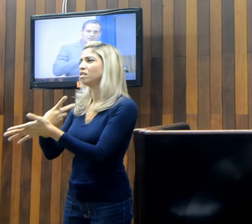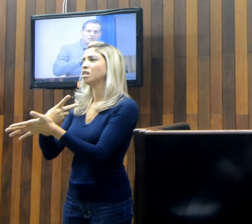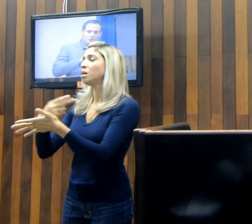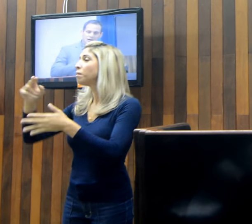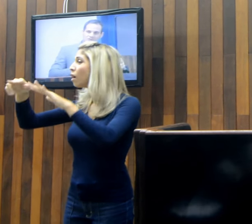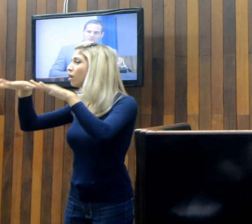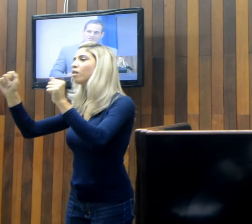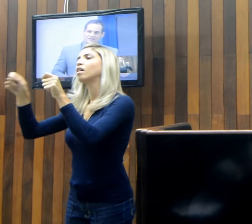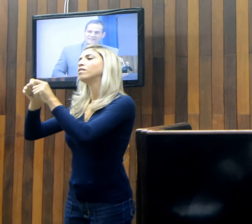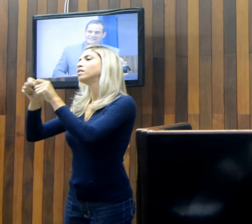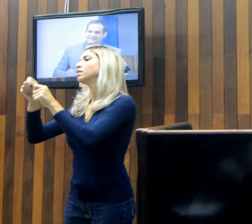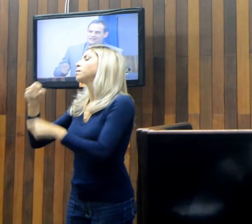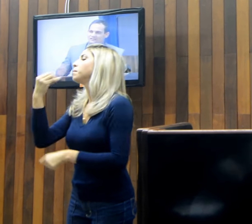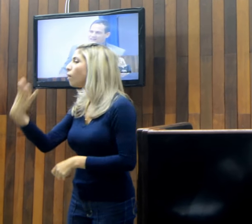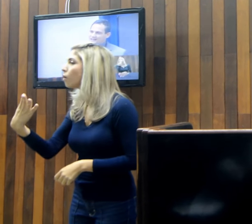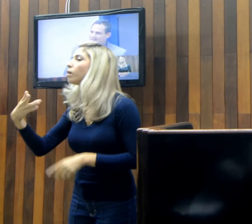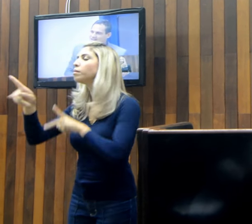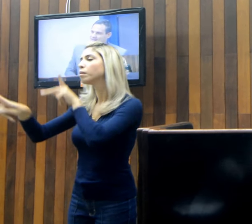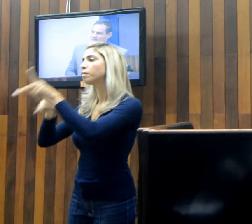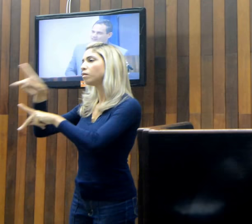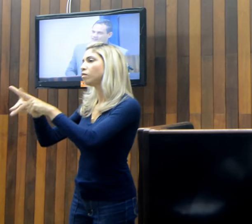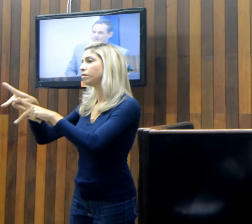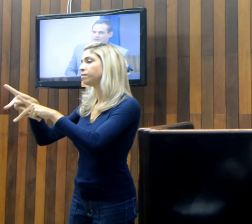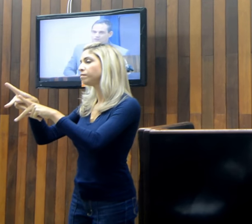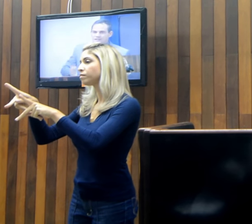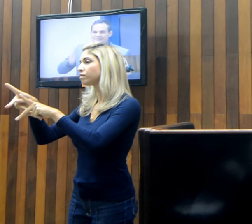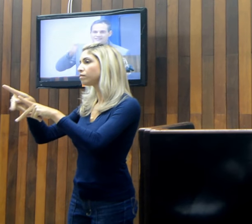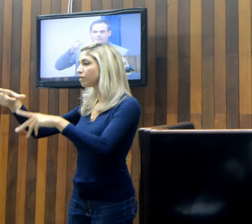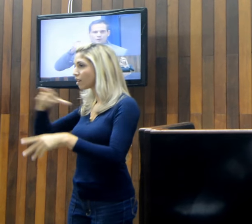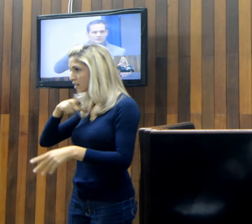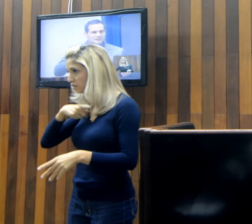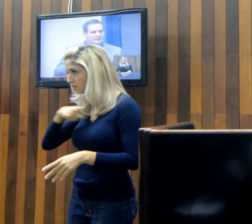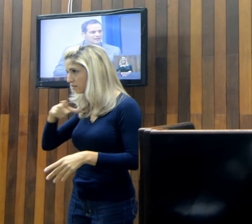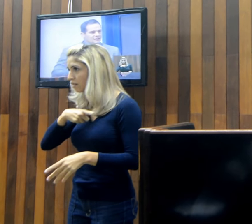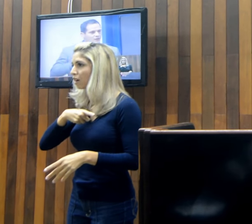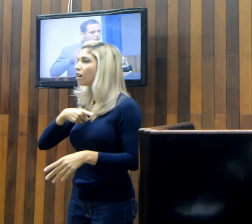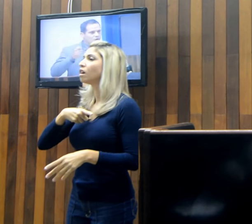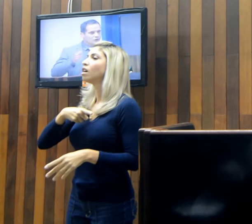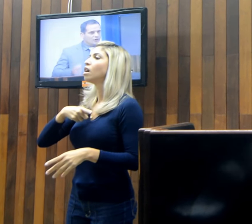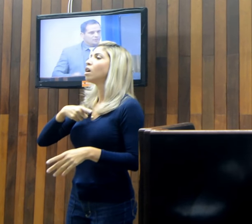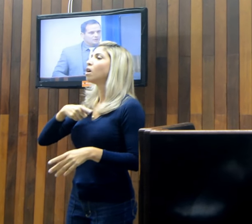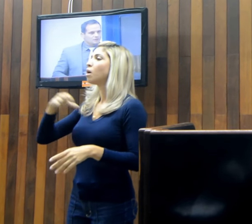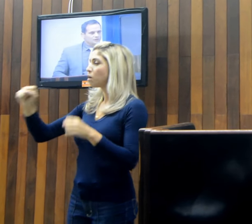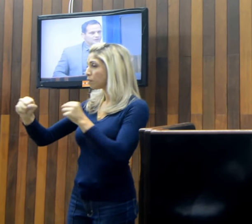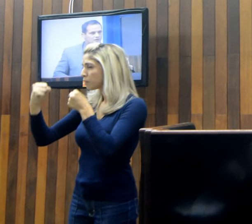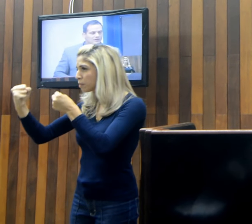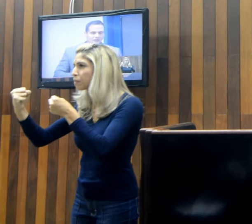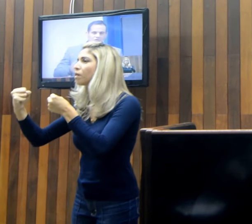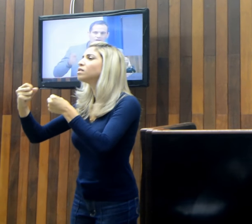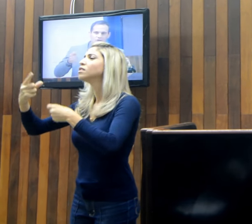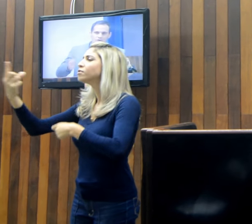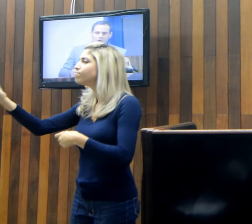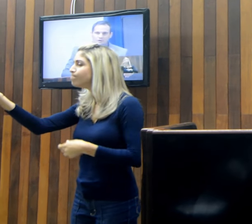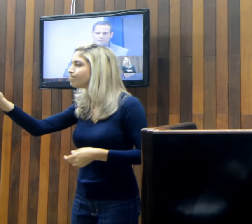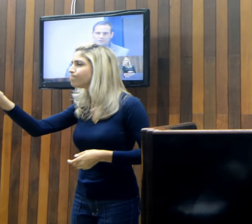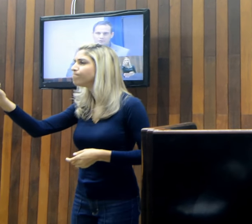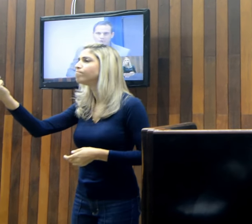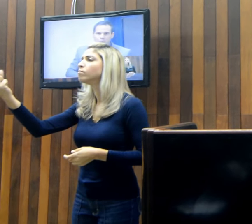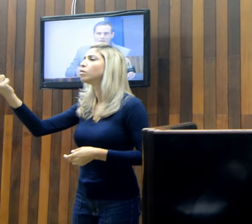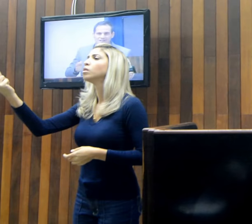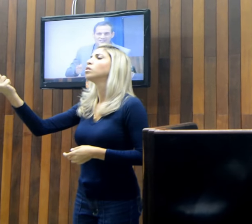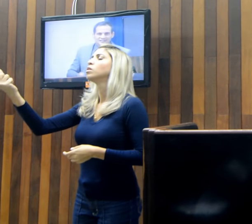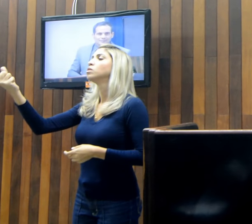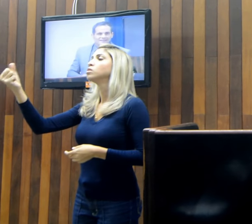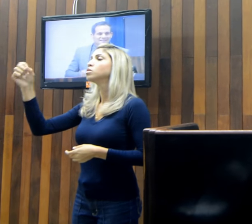Enquanto tivesse a interferência desse poder econômico, e não só econômico,